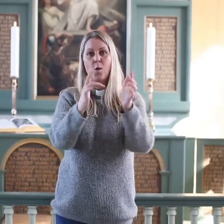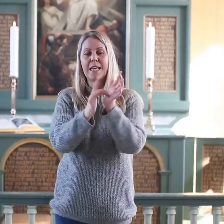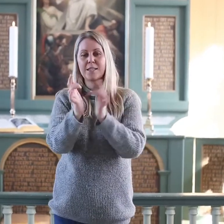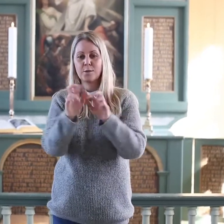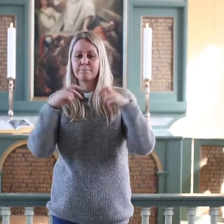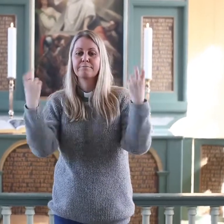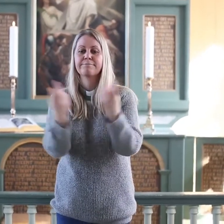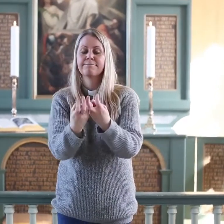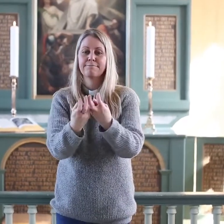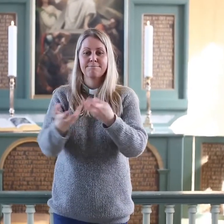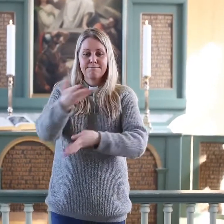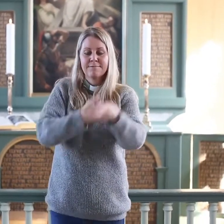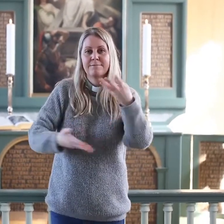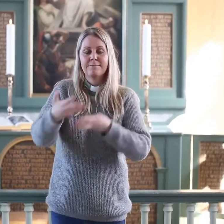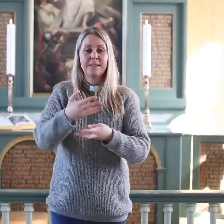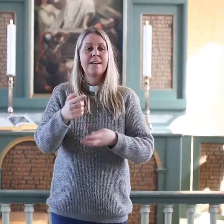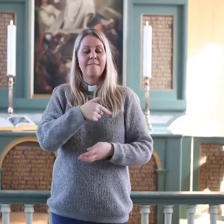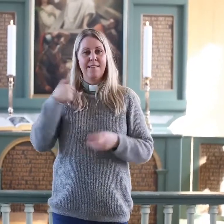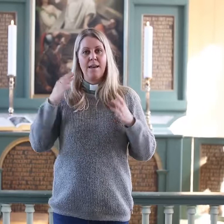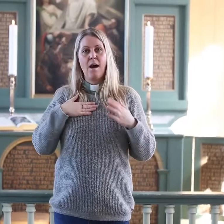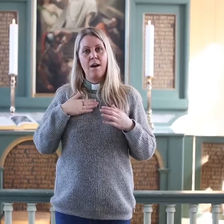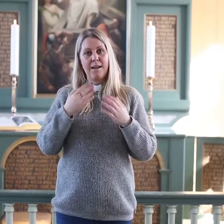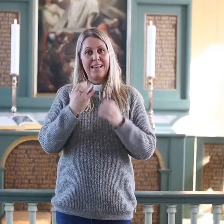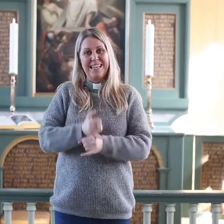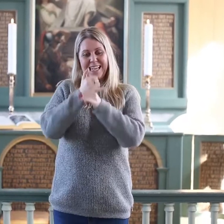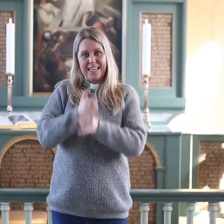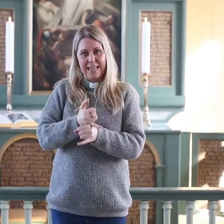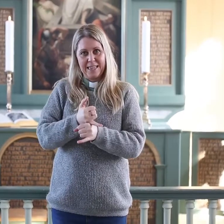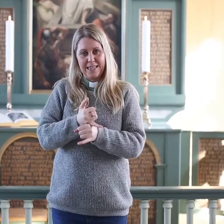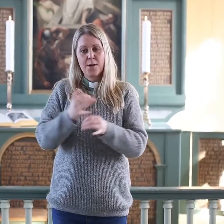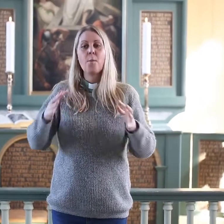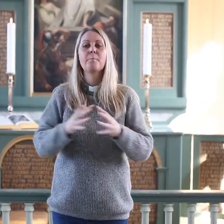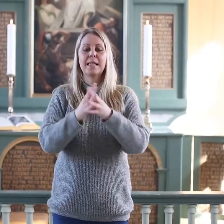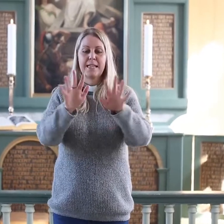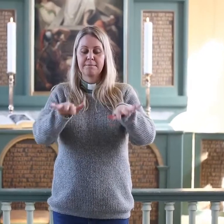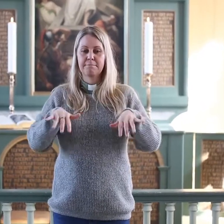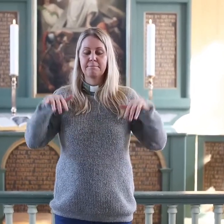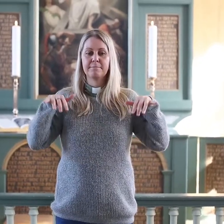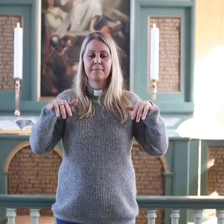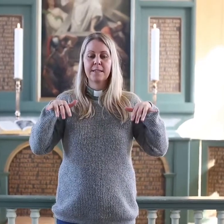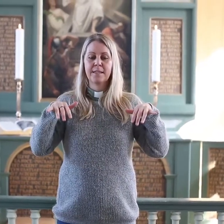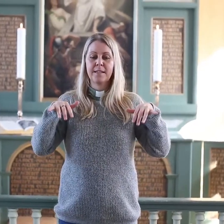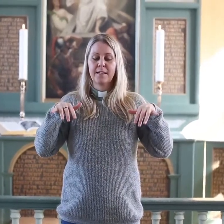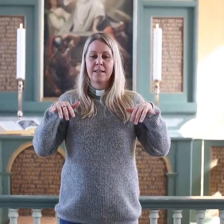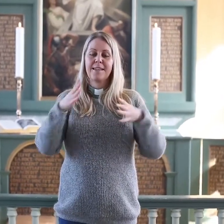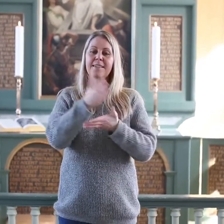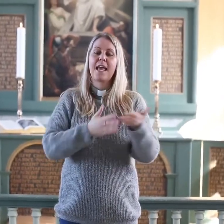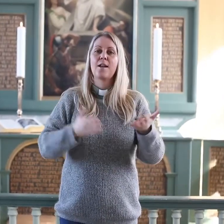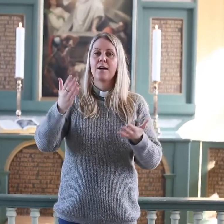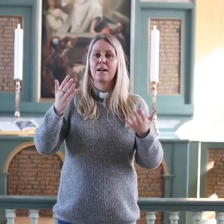delte et måltid i fellesskap, så gjør vi det som menighet er. vi spiser og drikker til minne